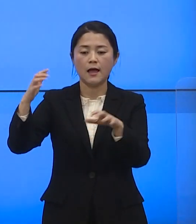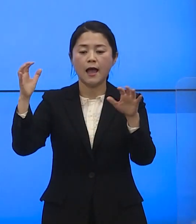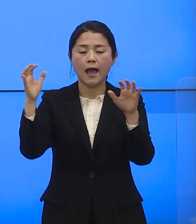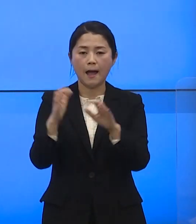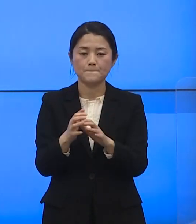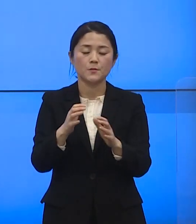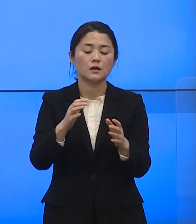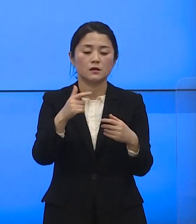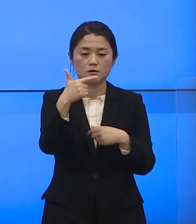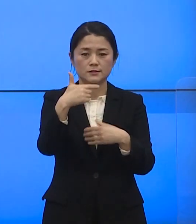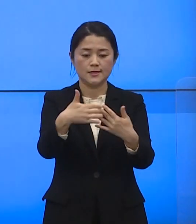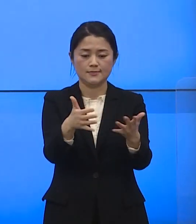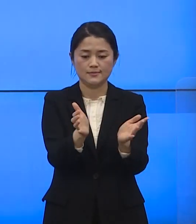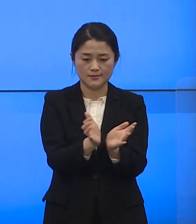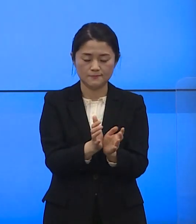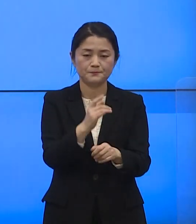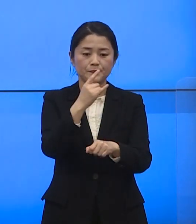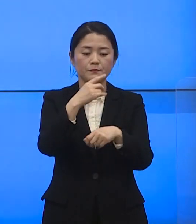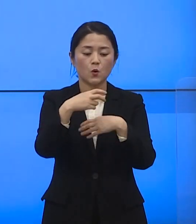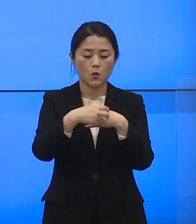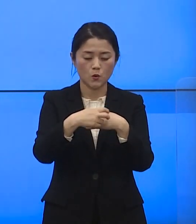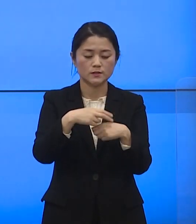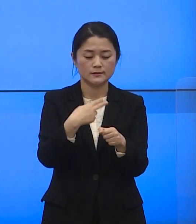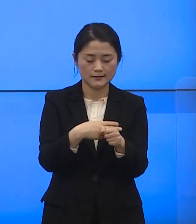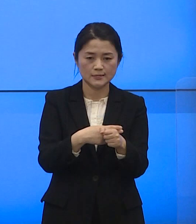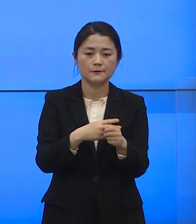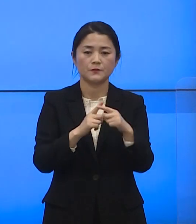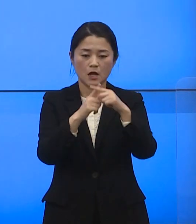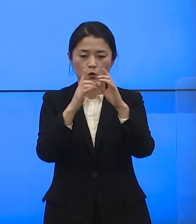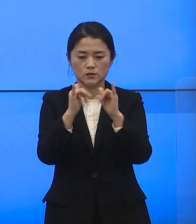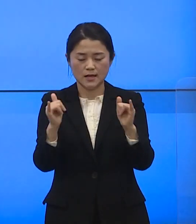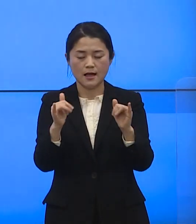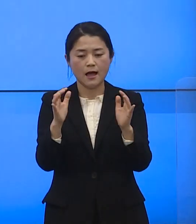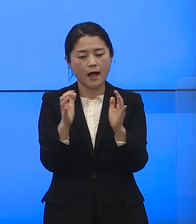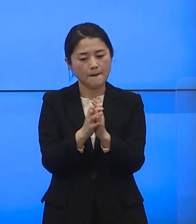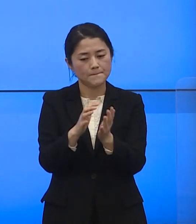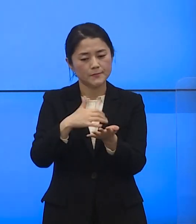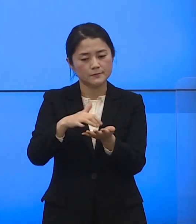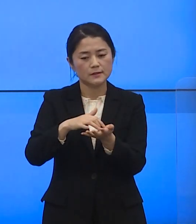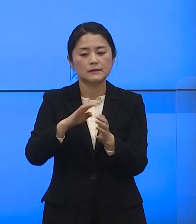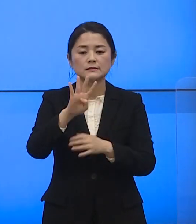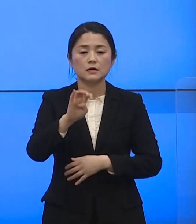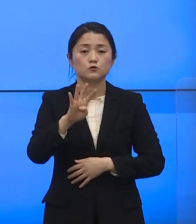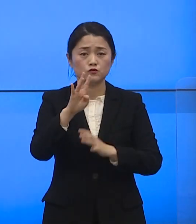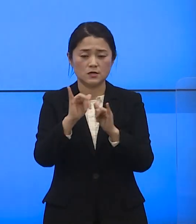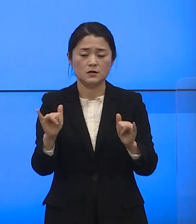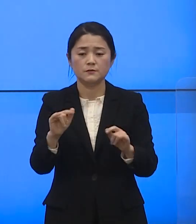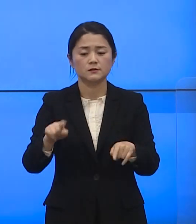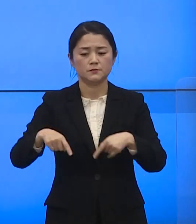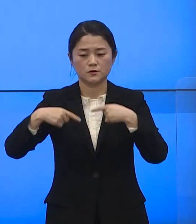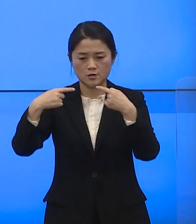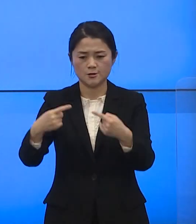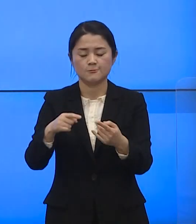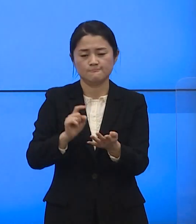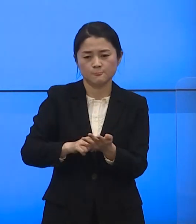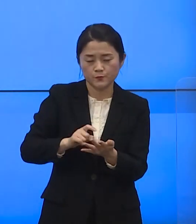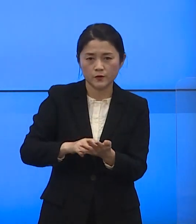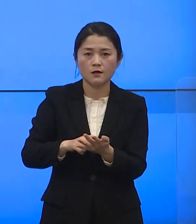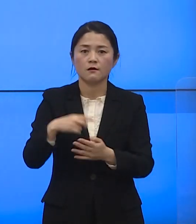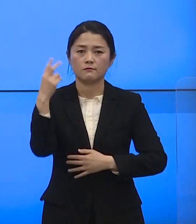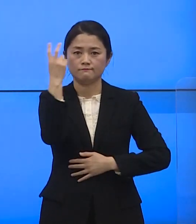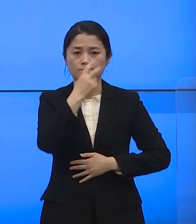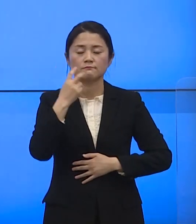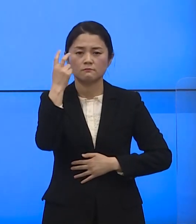6개 팀의 의사 간호사 등 44명의 인력을 투입해 신속하게